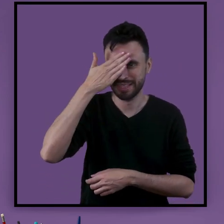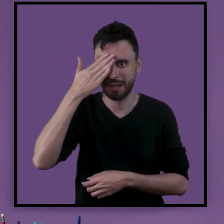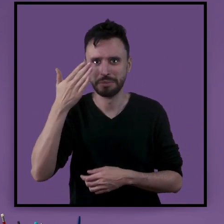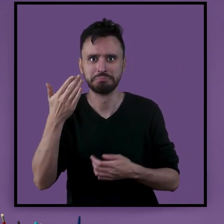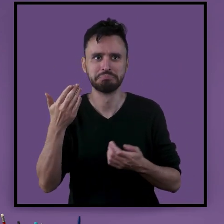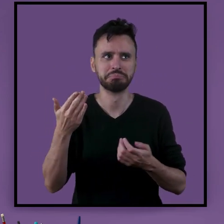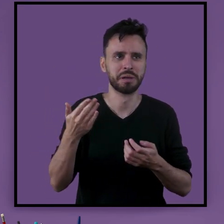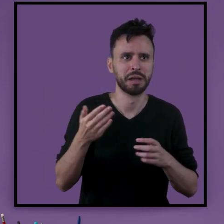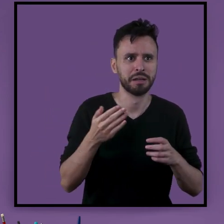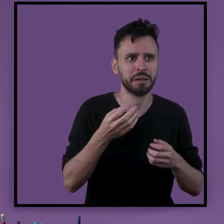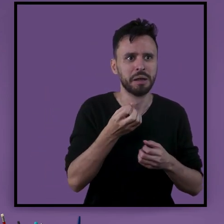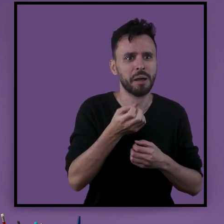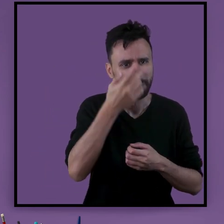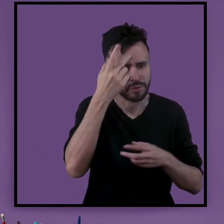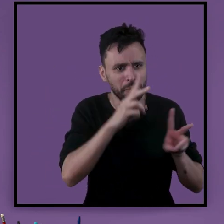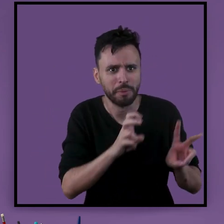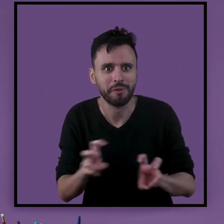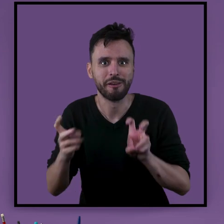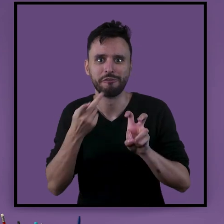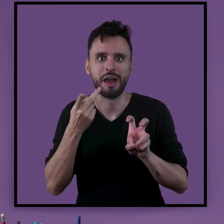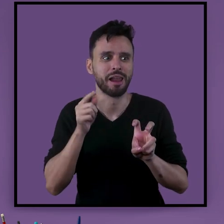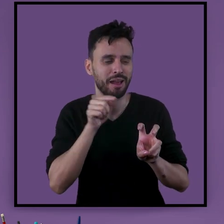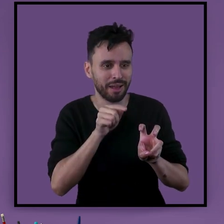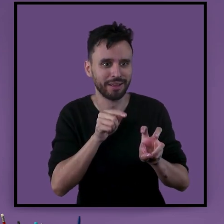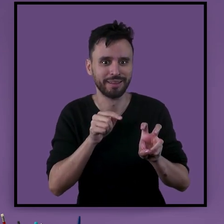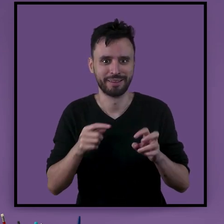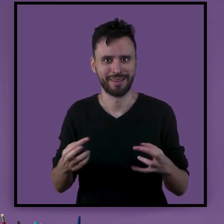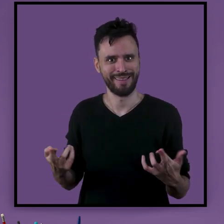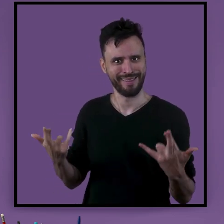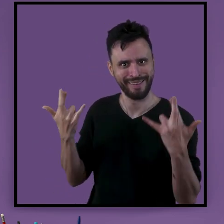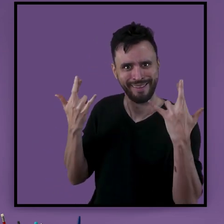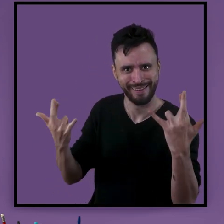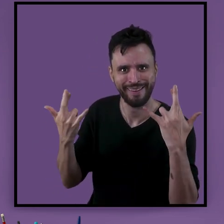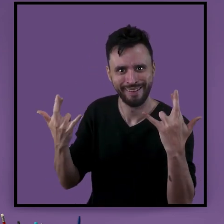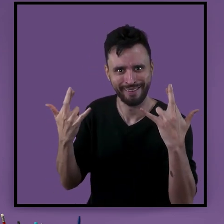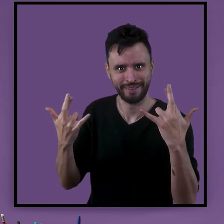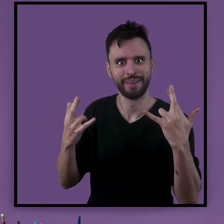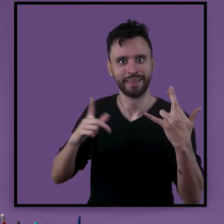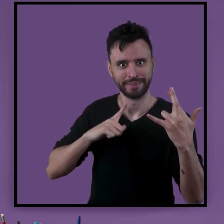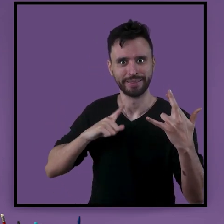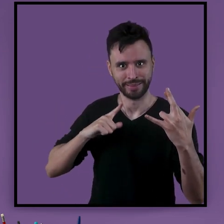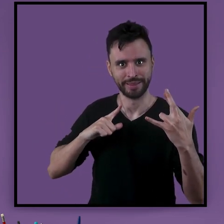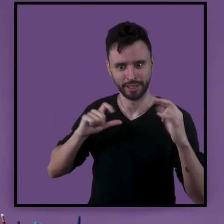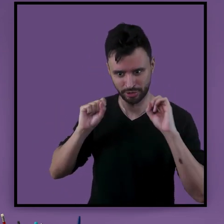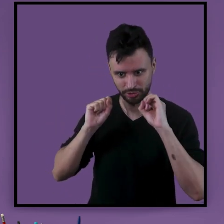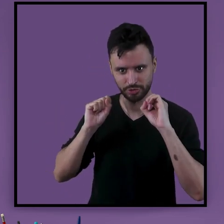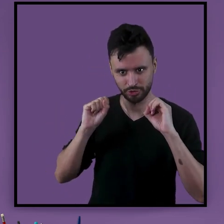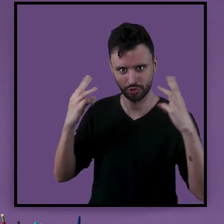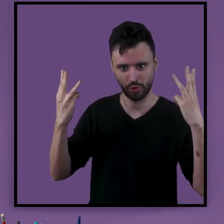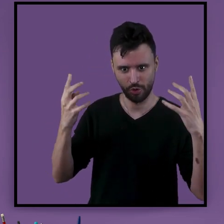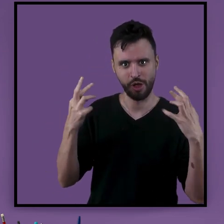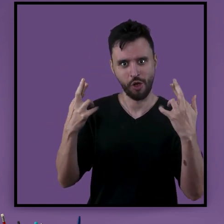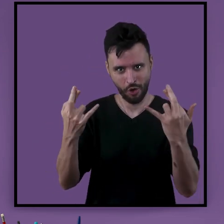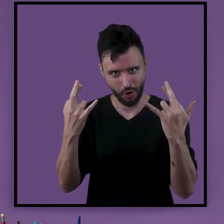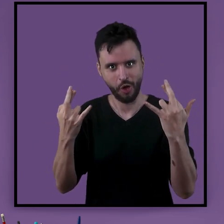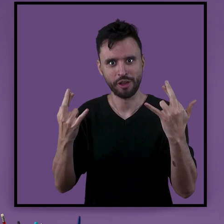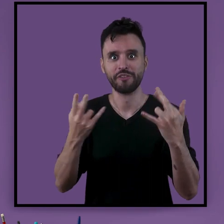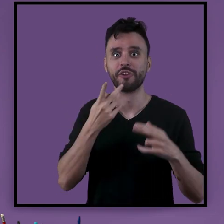Aproveitando que atualmente é um assunto muito comentado como Rock in Rio, é claro que eu não deixaria de falar